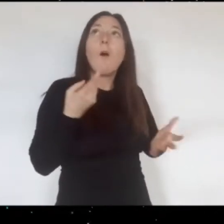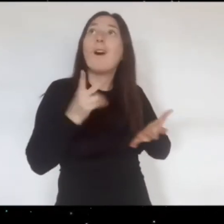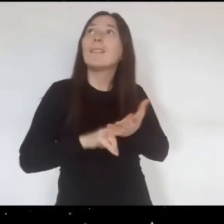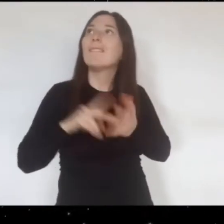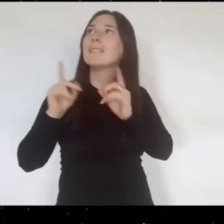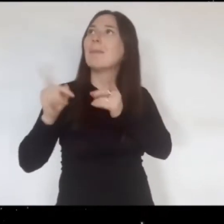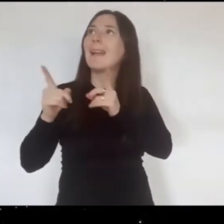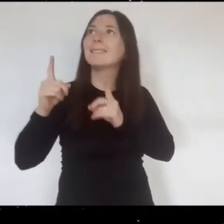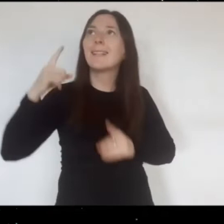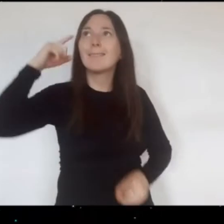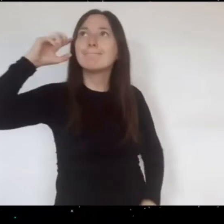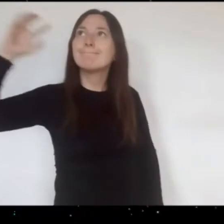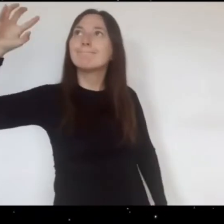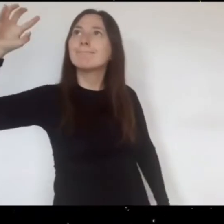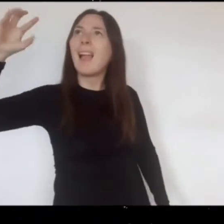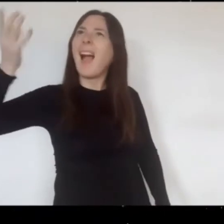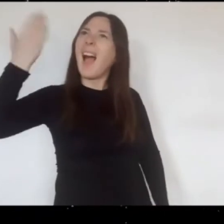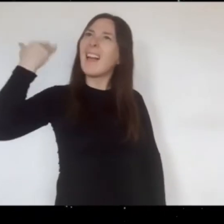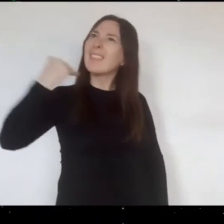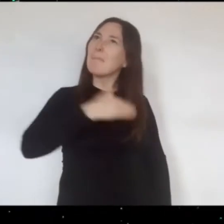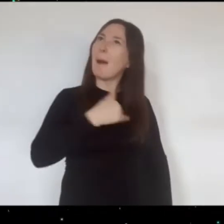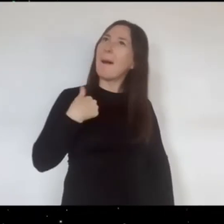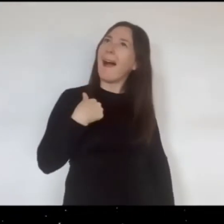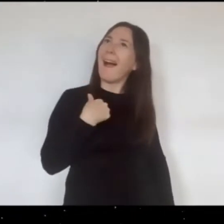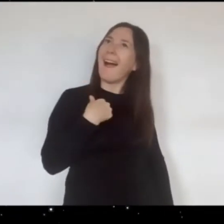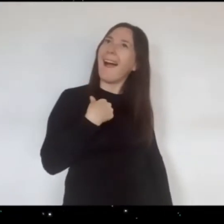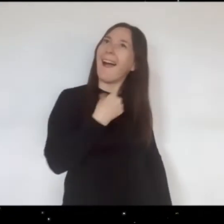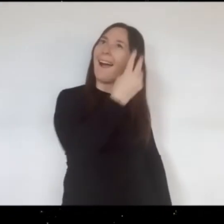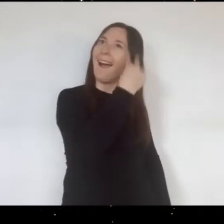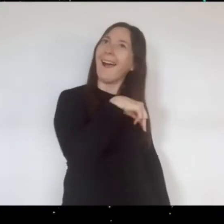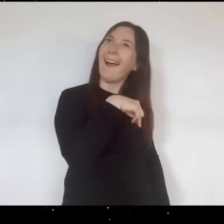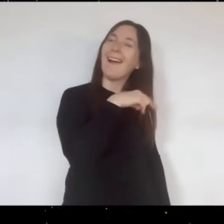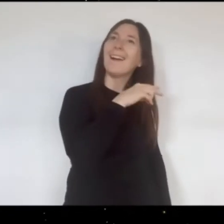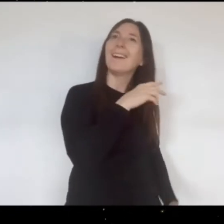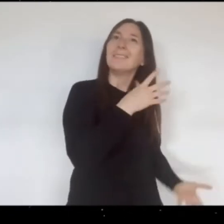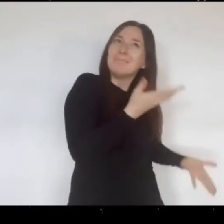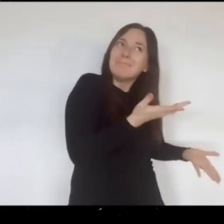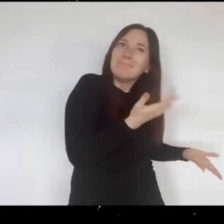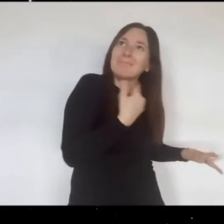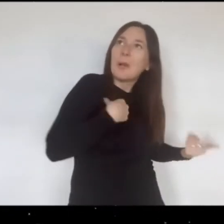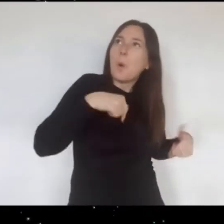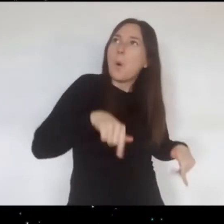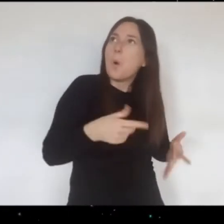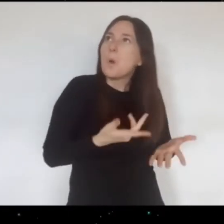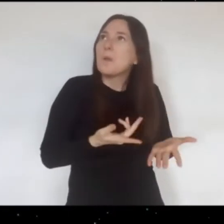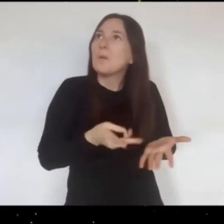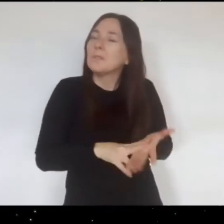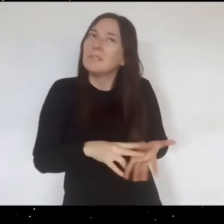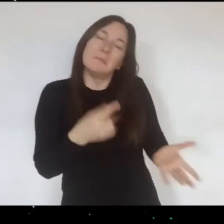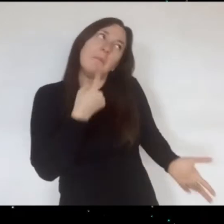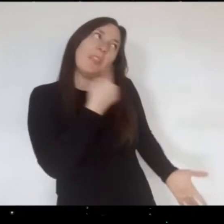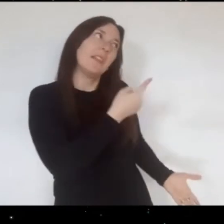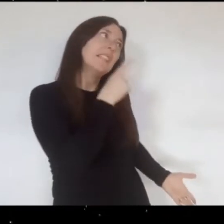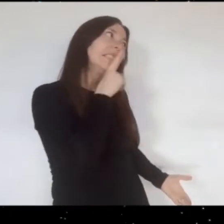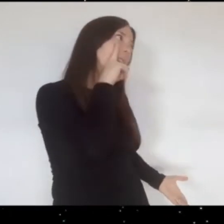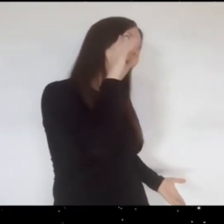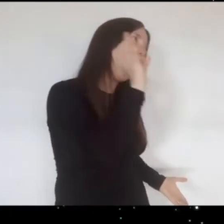consejo de la maestra y como mamá le hizo caso cuando la peinaba y le dice